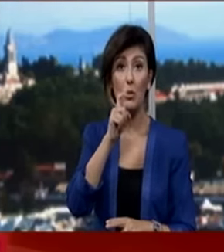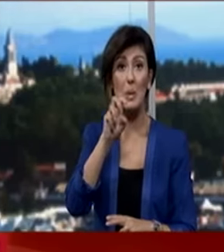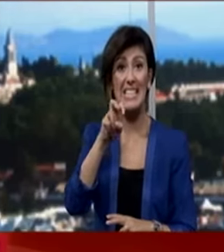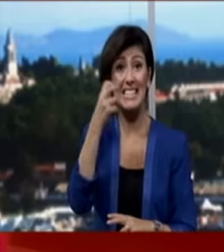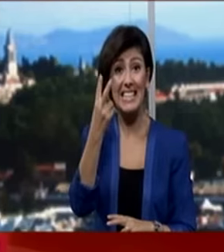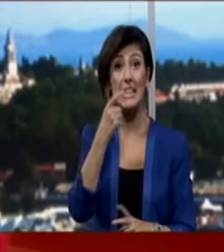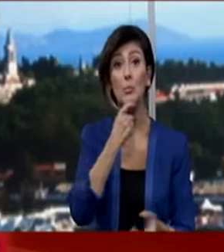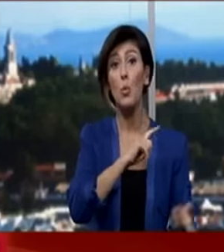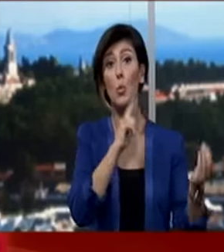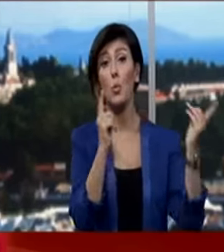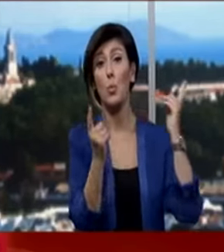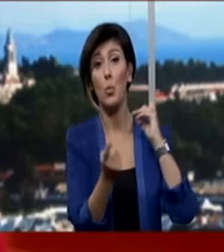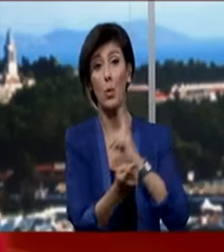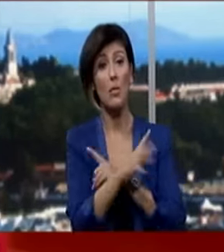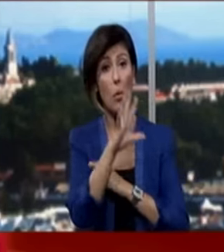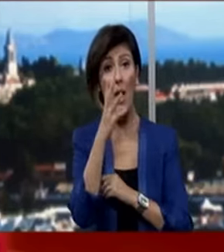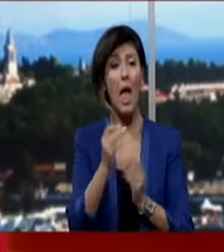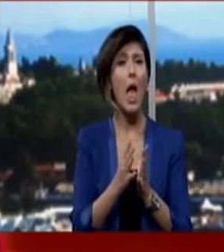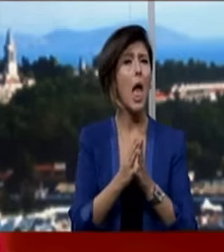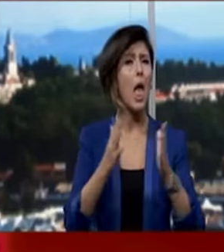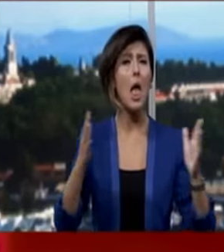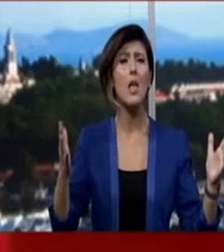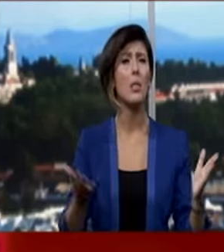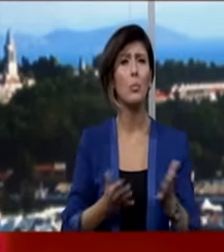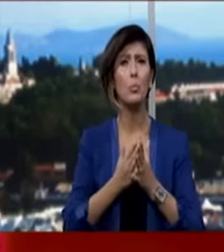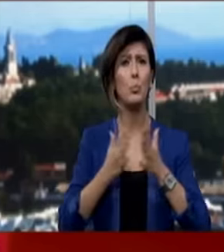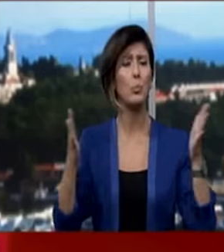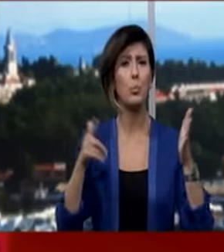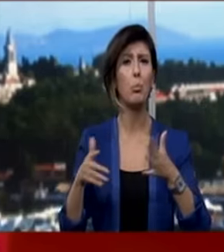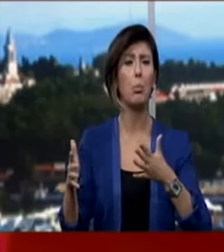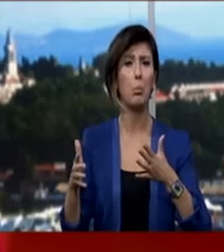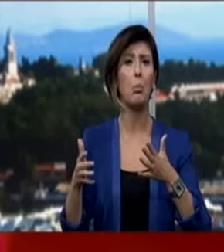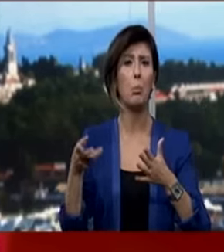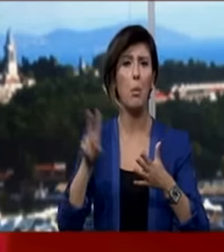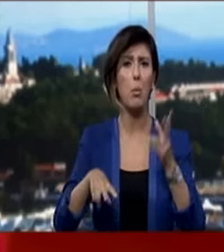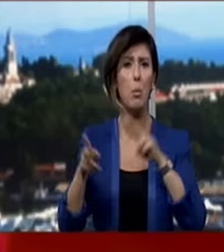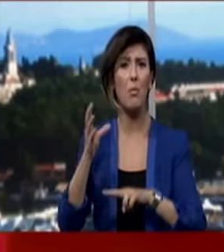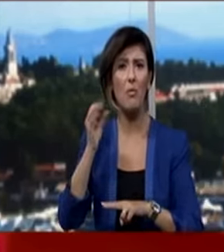yılından bu yana meydana gelen en ağır bilançolu trafik kazası.